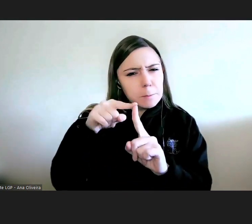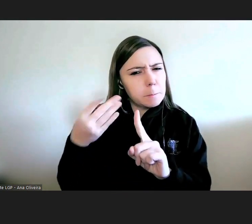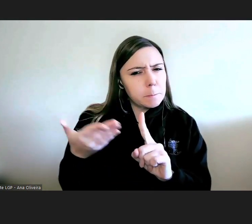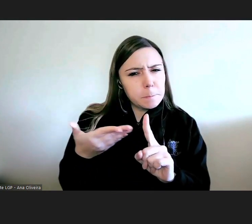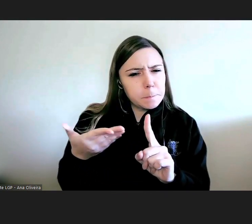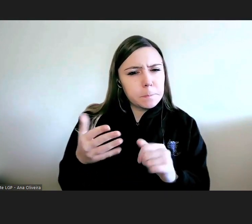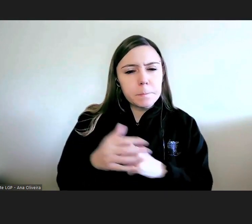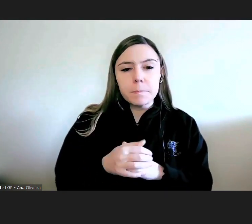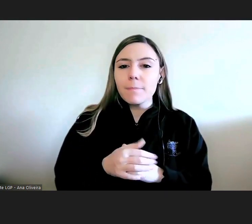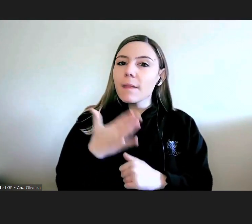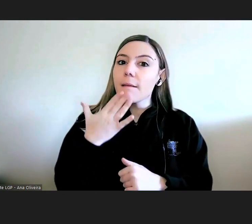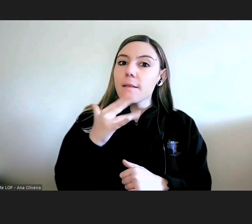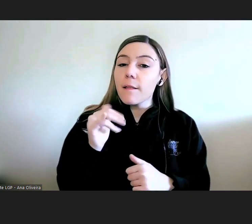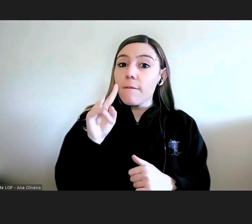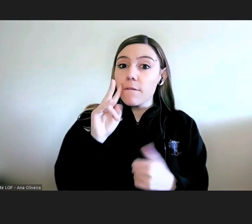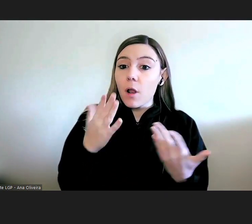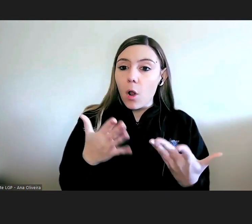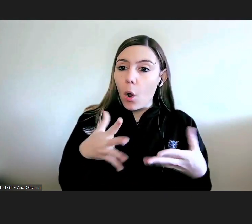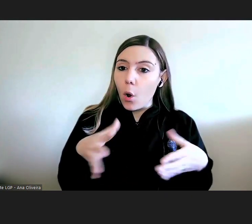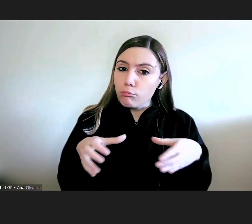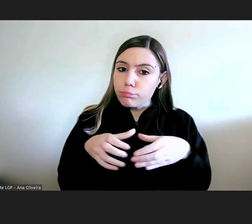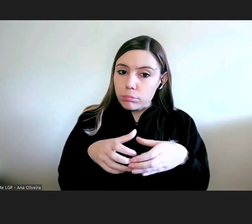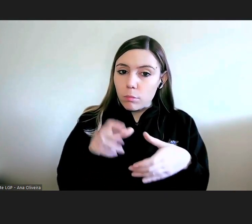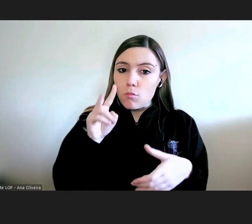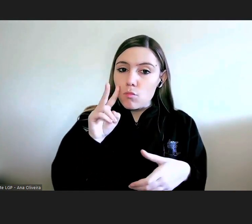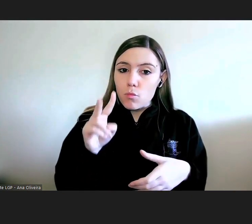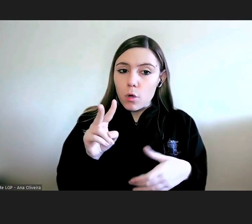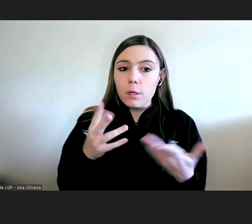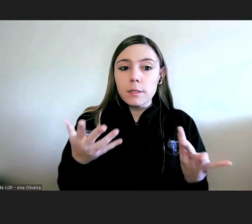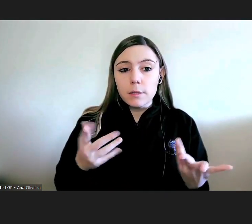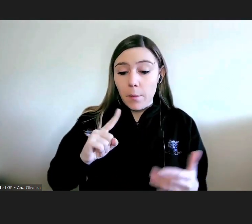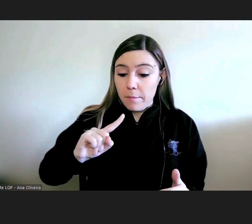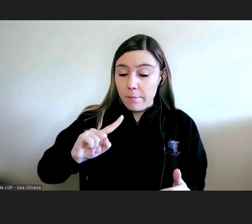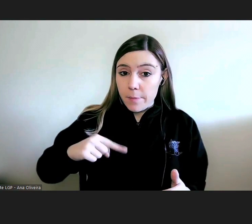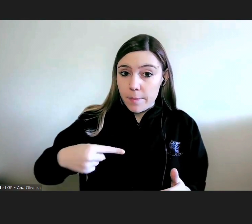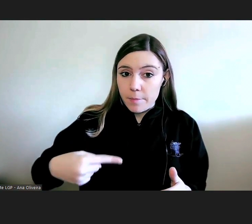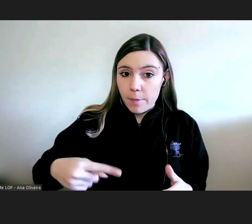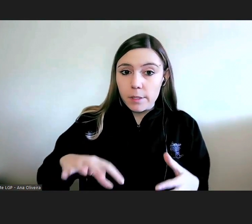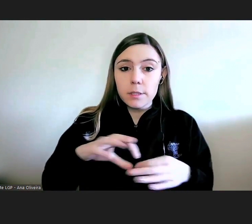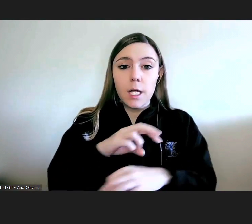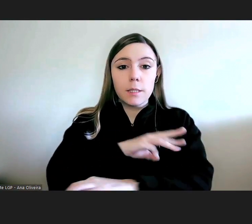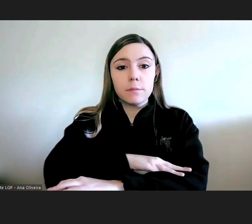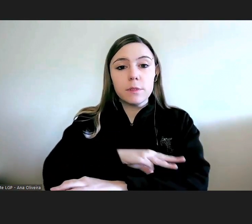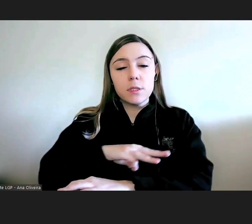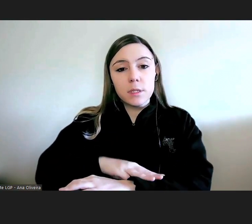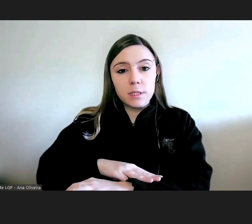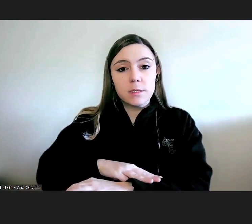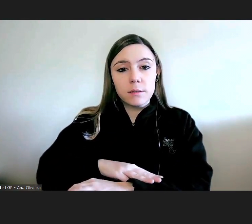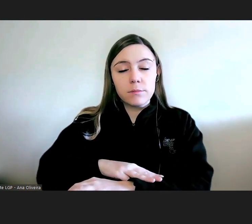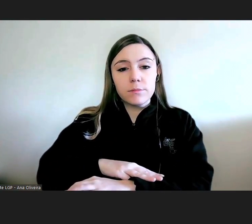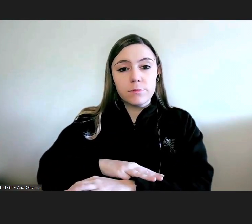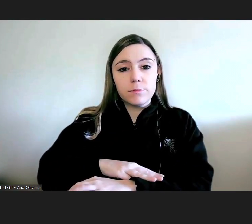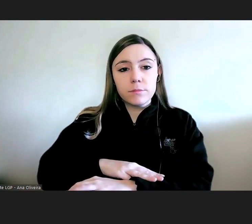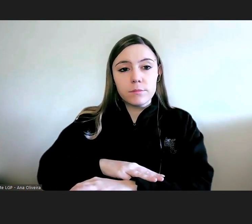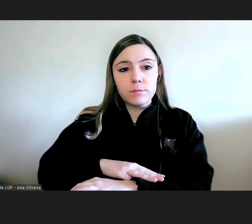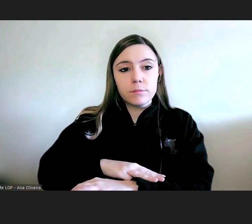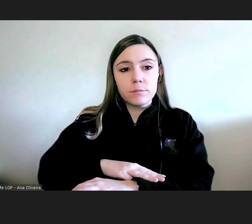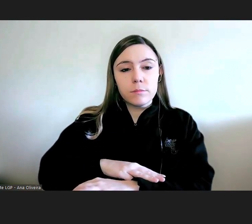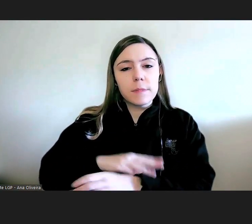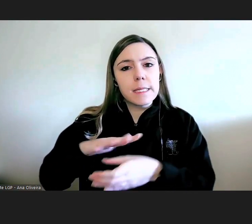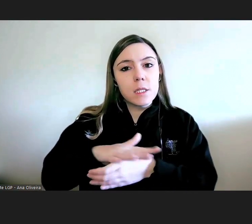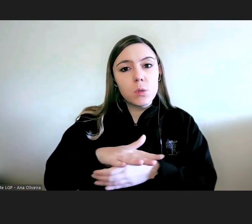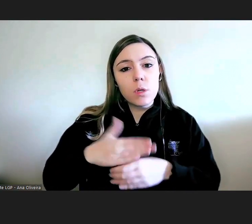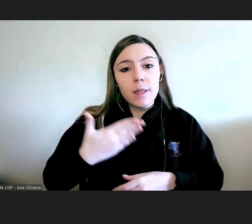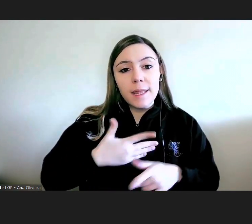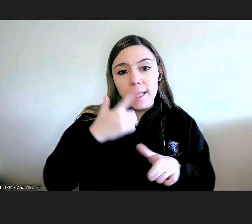tentarmos ver agora conjuntamente como no dia a dia da administração surgem as questões de direitos humanos